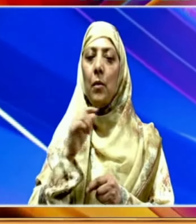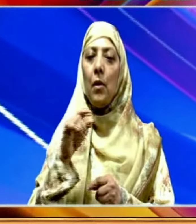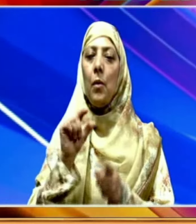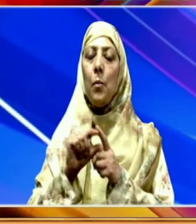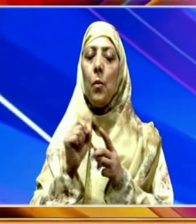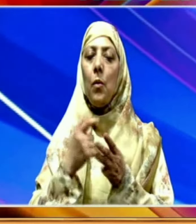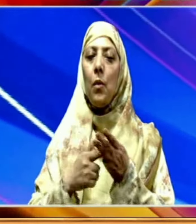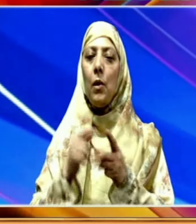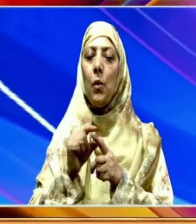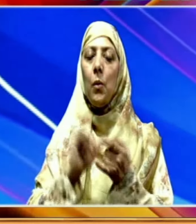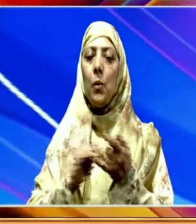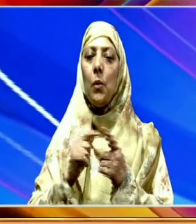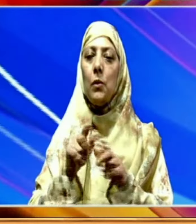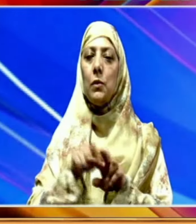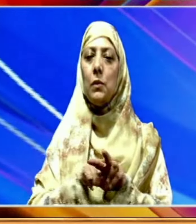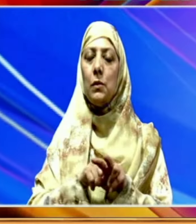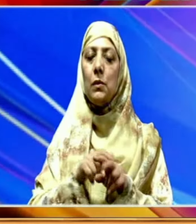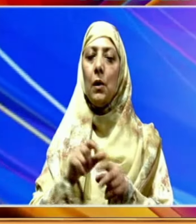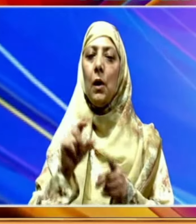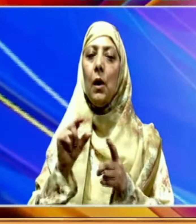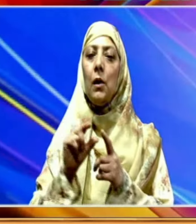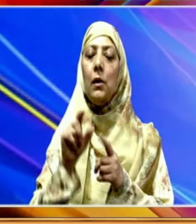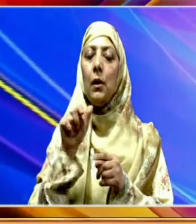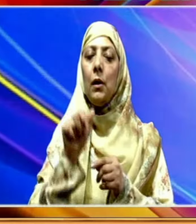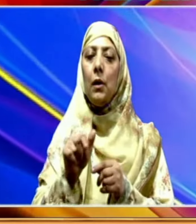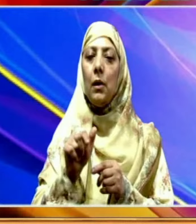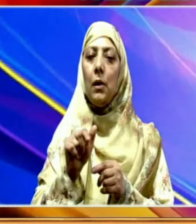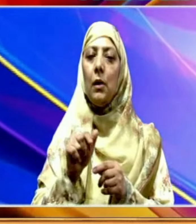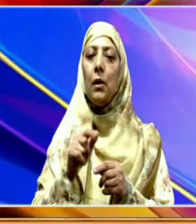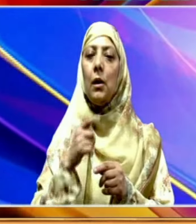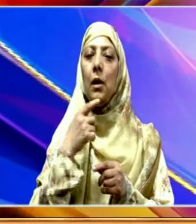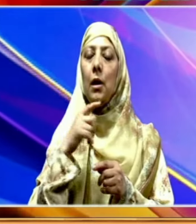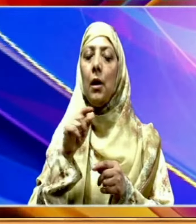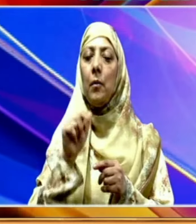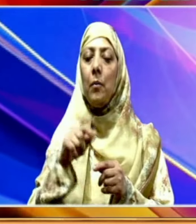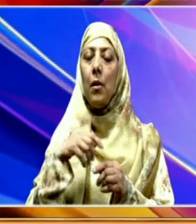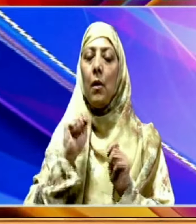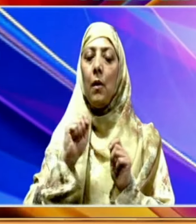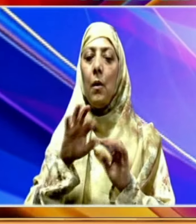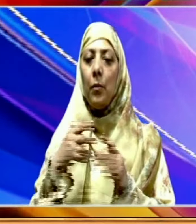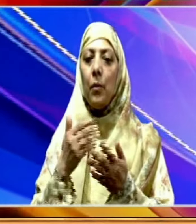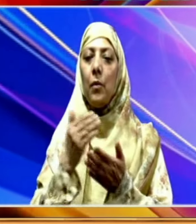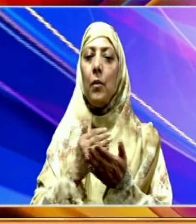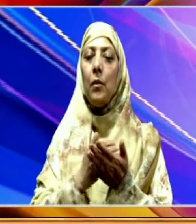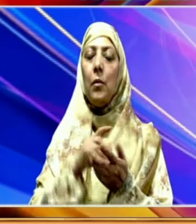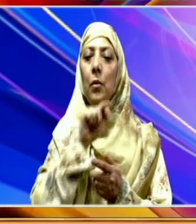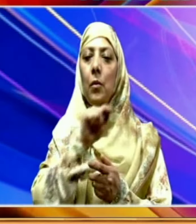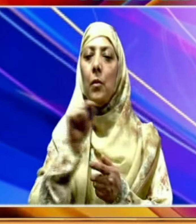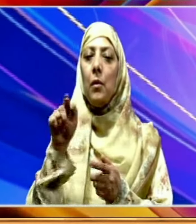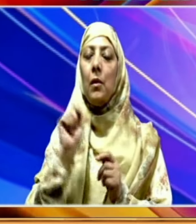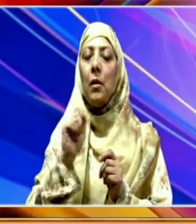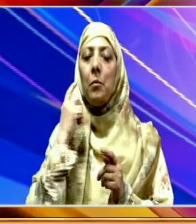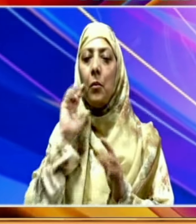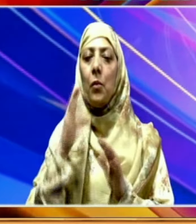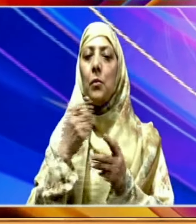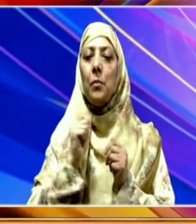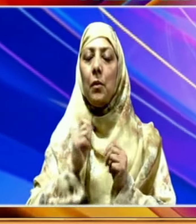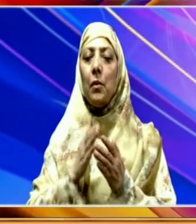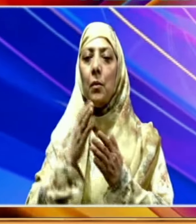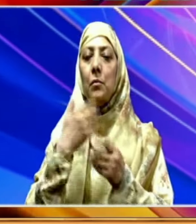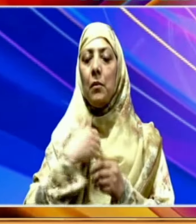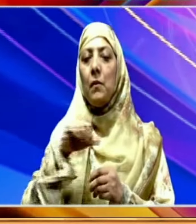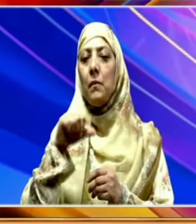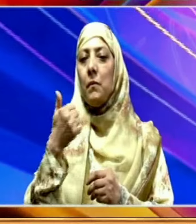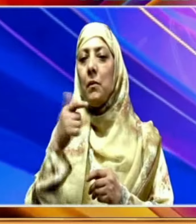دشنت کمار کے چند اشار کا ذکر کرتے ہوئے کہا کہ ہم جس سمت میں بھی جائیں گے جیت ہمارے قدموں میں ہونی چاہیے انہوں نے